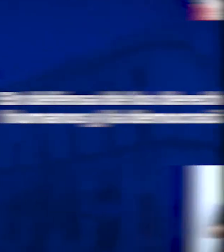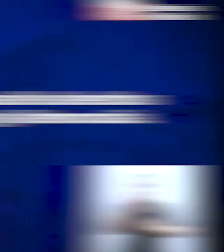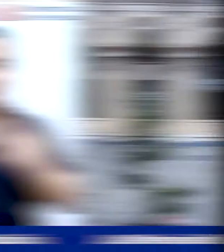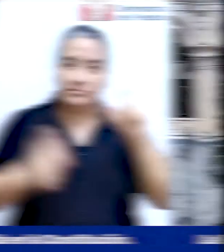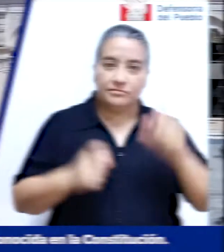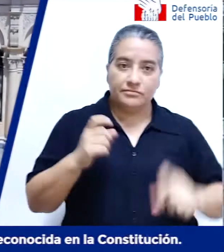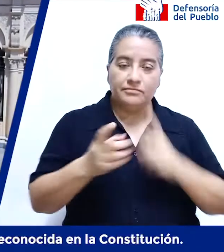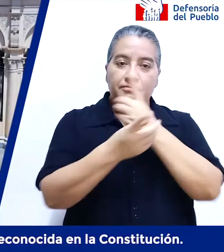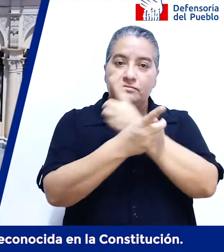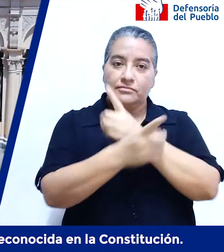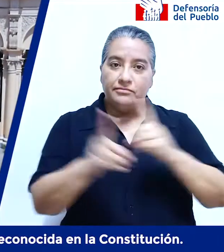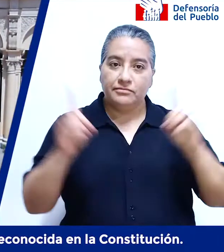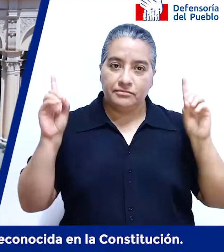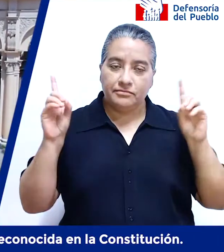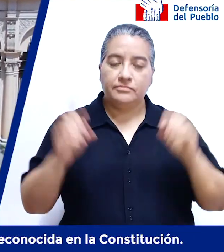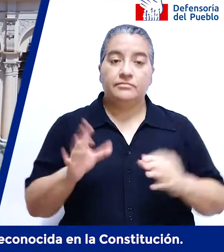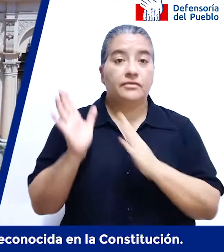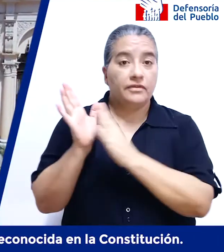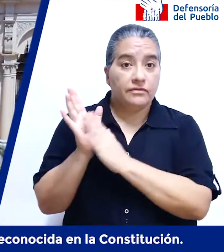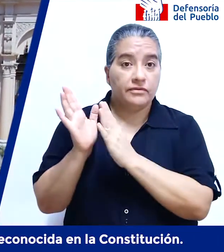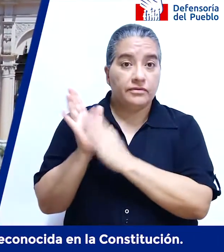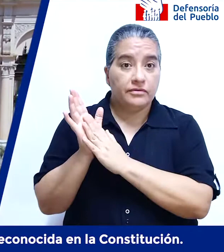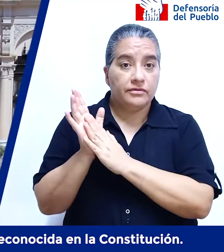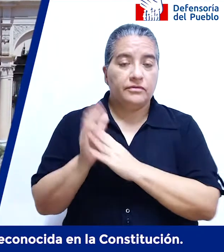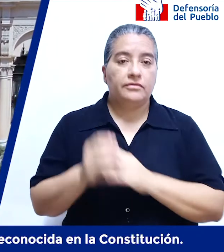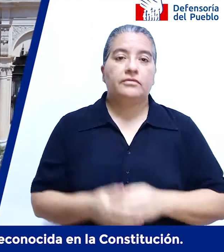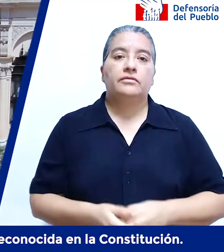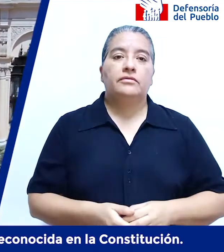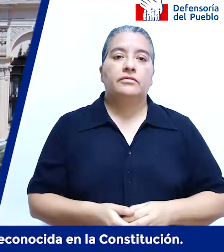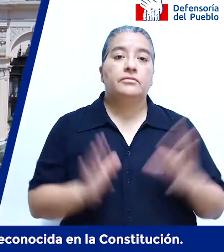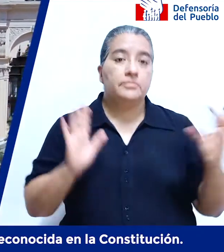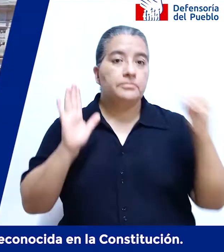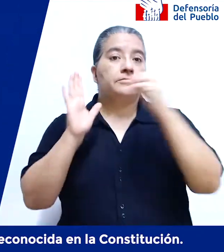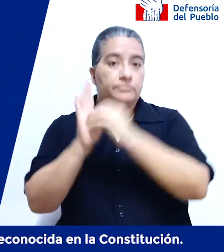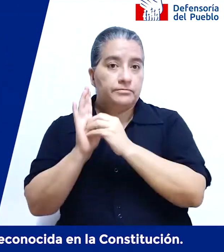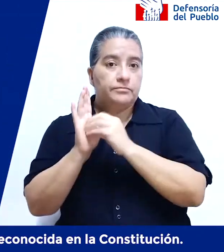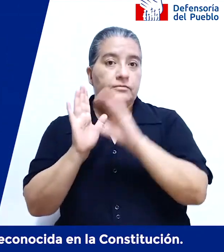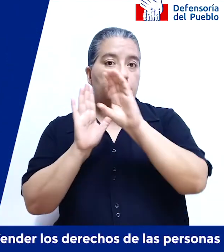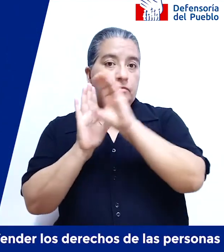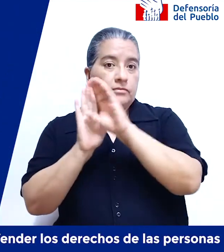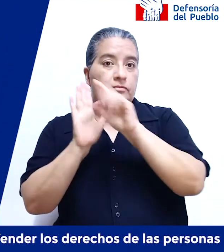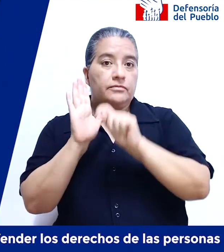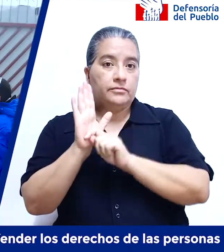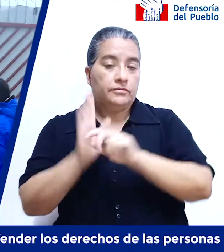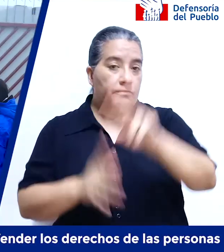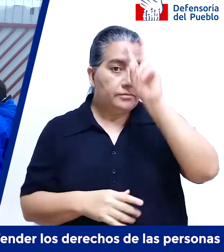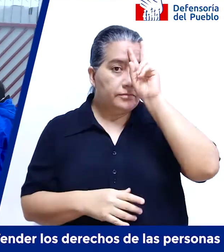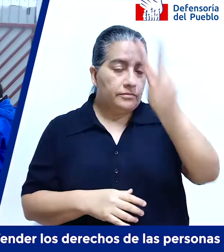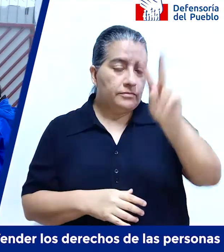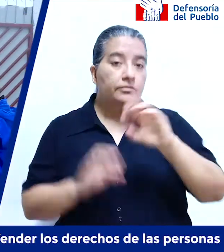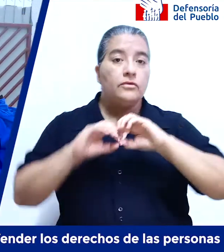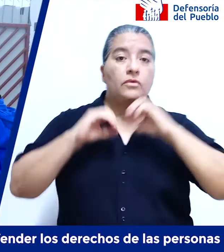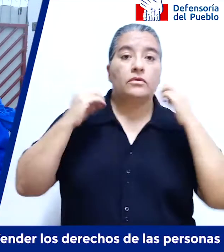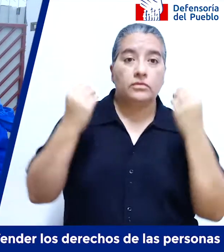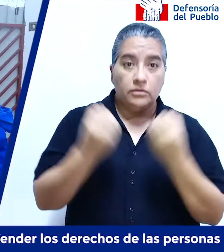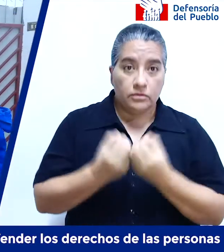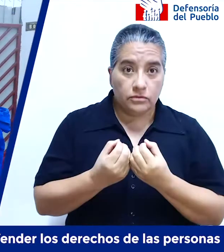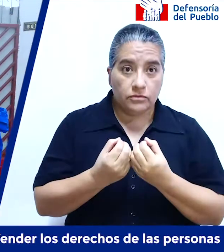La Defensoría del Pueblo está reconocida en la Constitución. Es una institución que sirve para defender